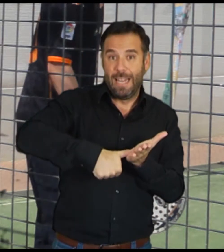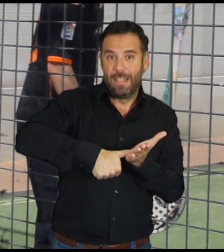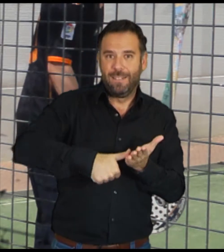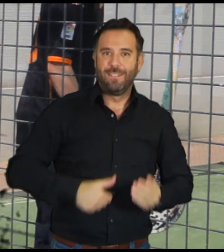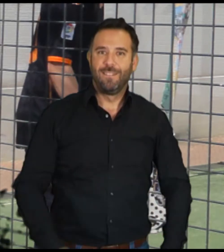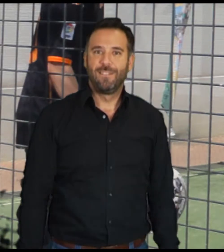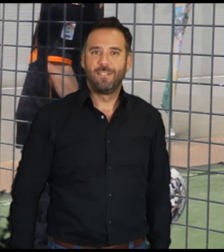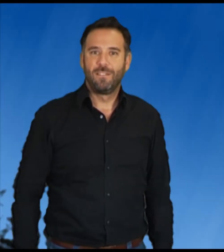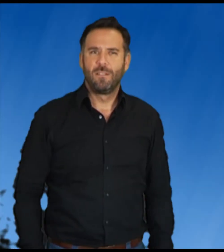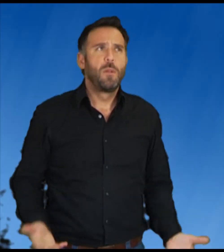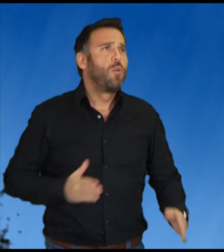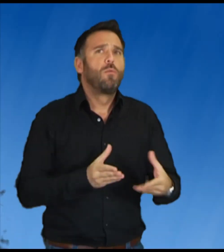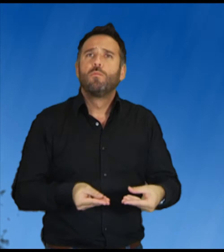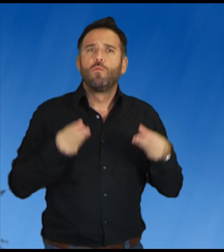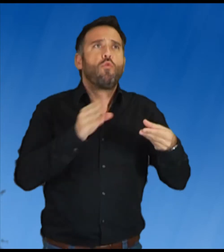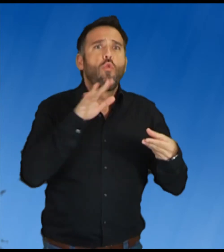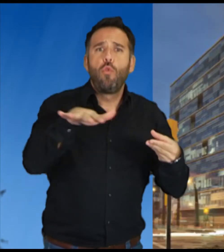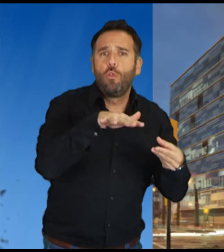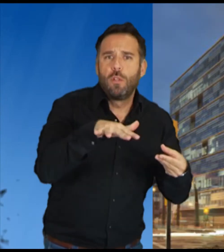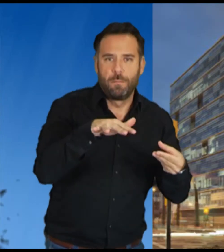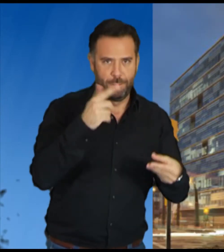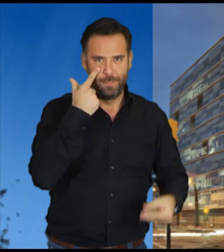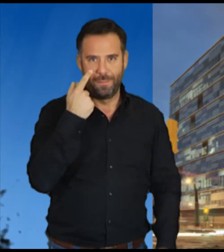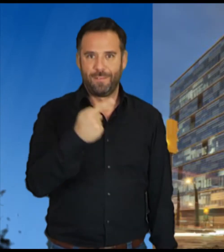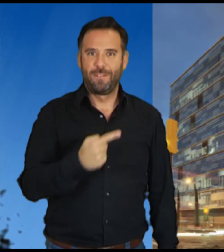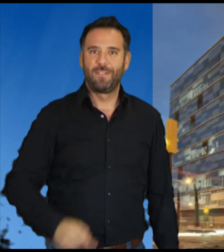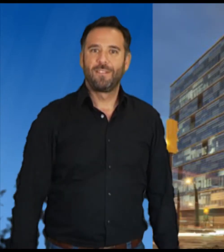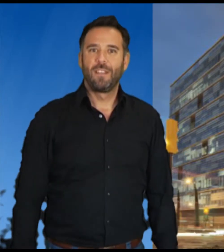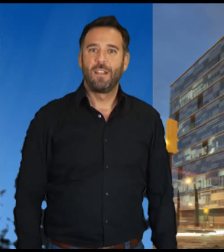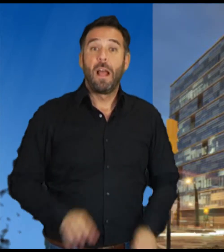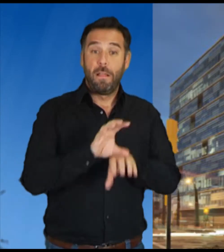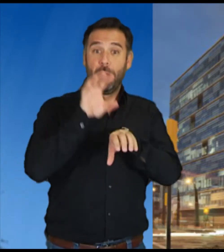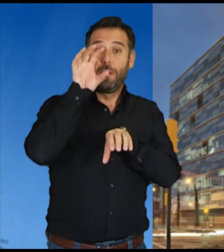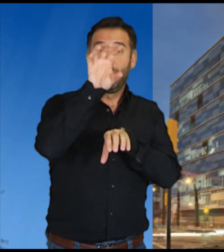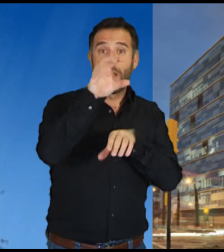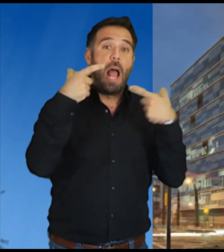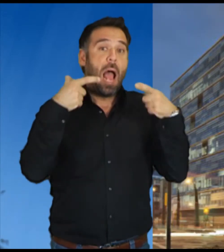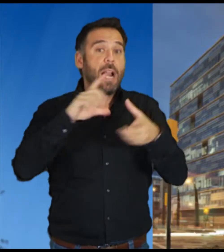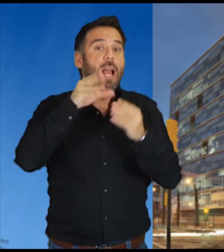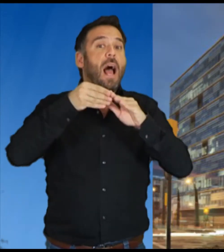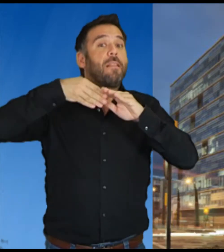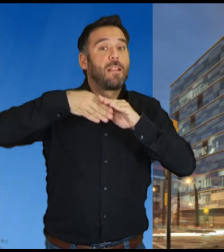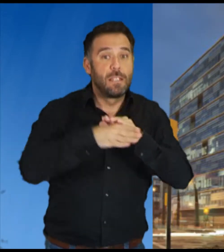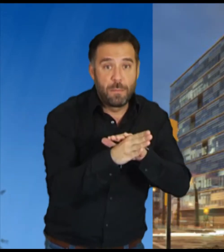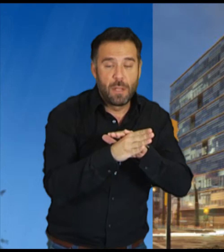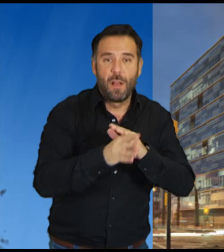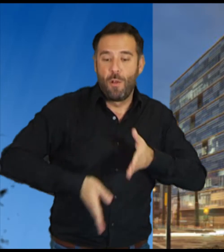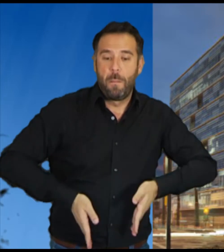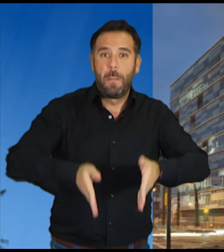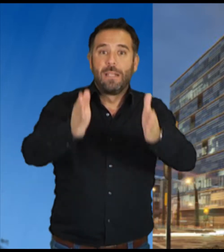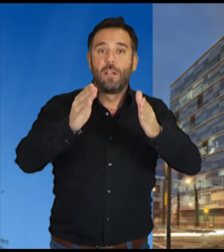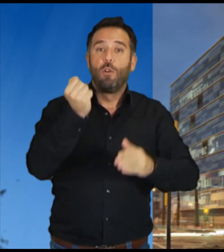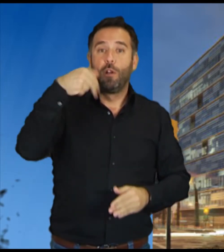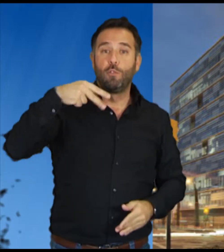Donde se hace la inscripción Edificio de Servicios Múltiples Área de Accesibilidad Paseo de Antonio Machado